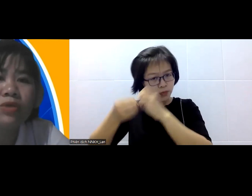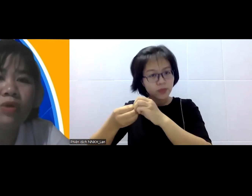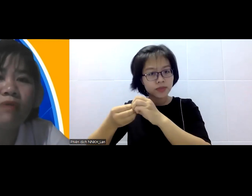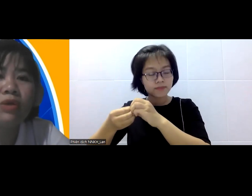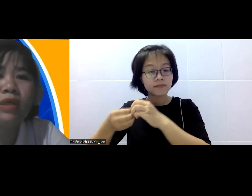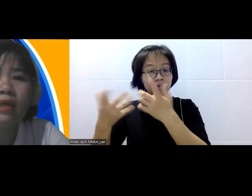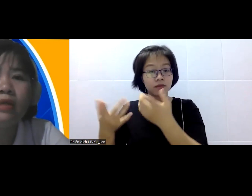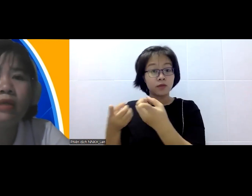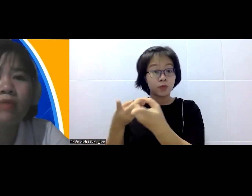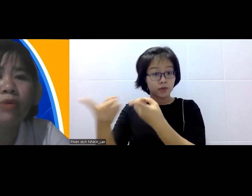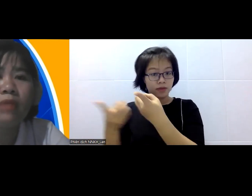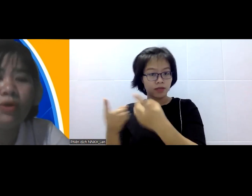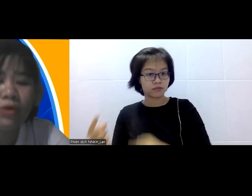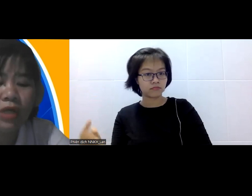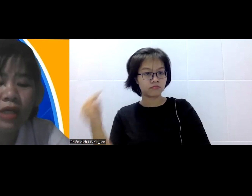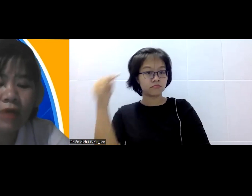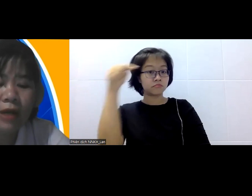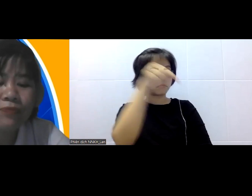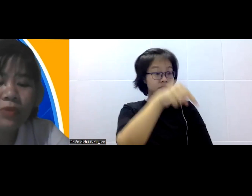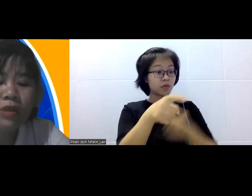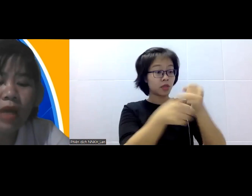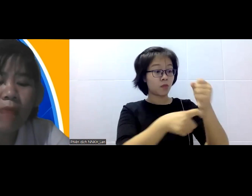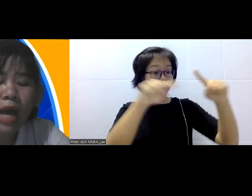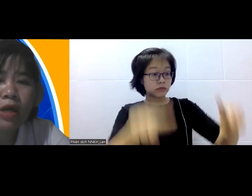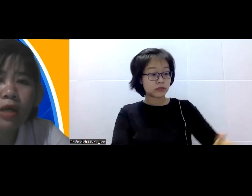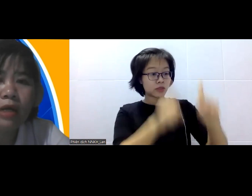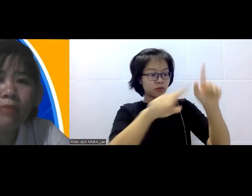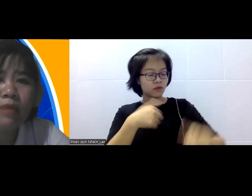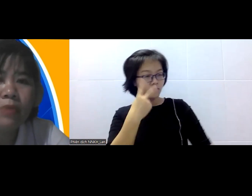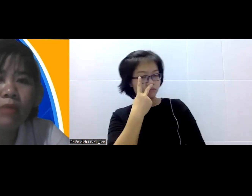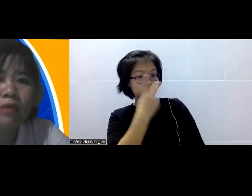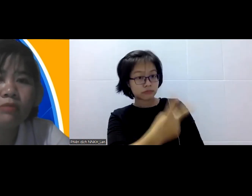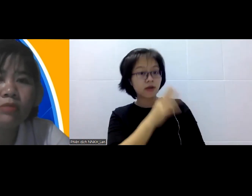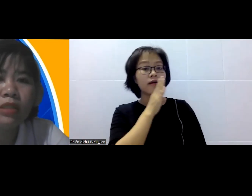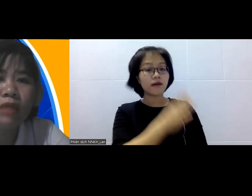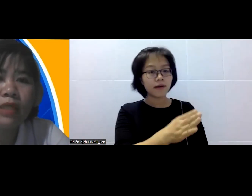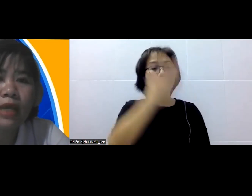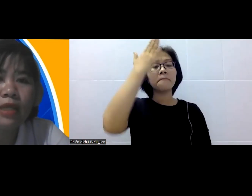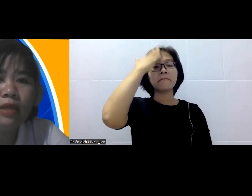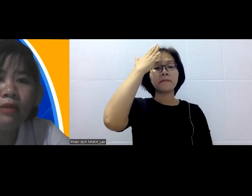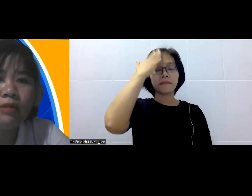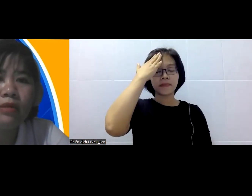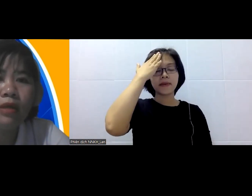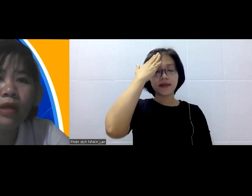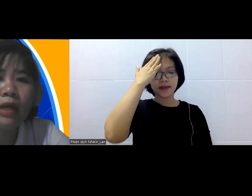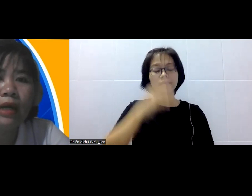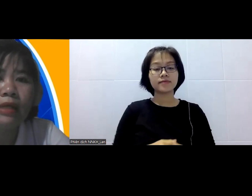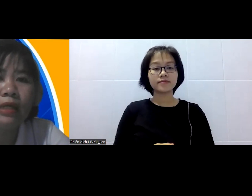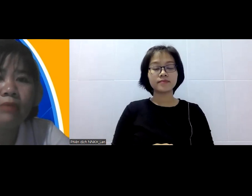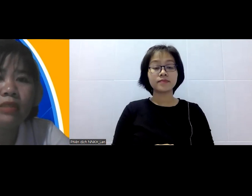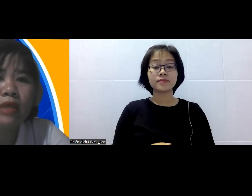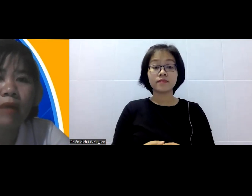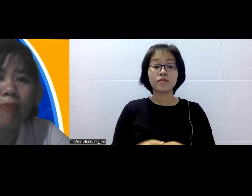sản xuất và nói chuyện với người nông dân của mình luôn và chính Aparina nó giúp cho mình tự tin vào tài chính thường những cái đơn